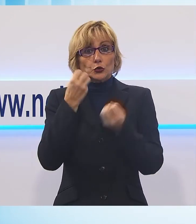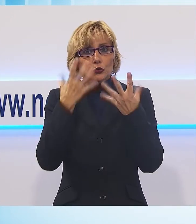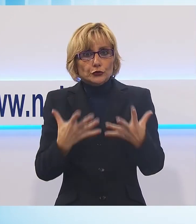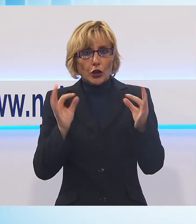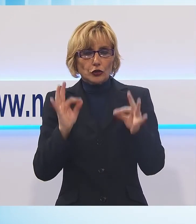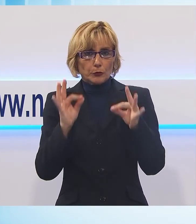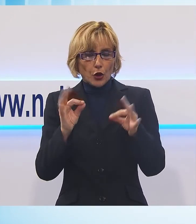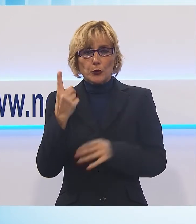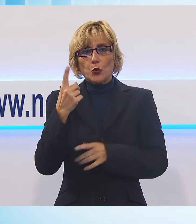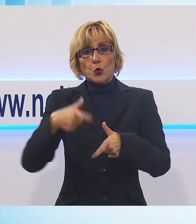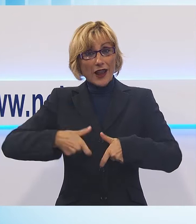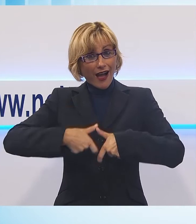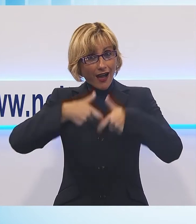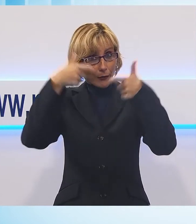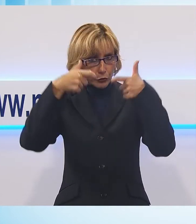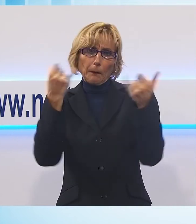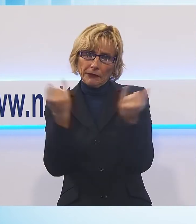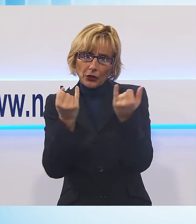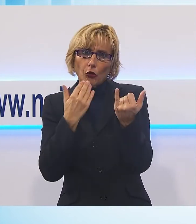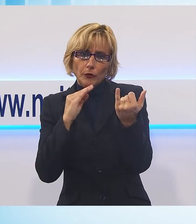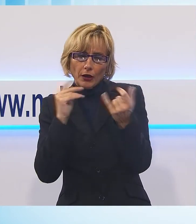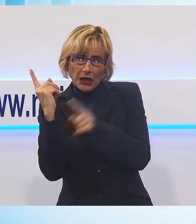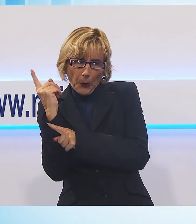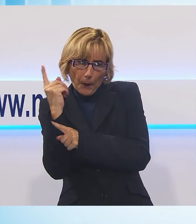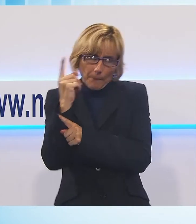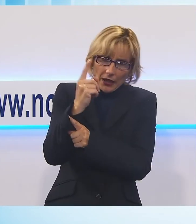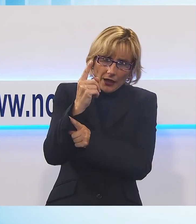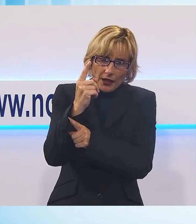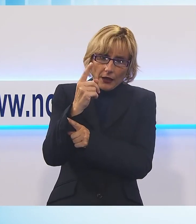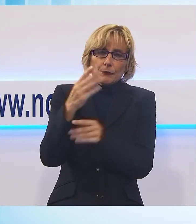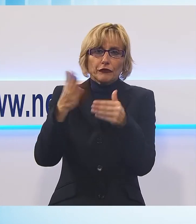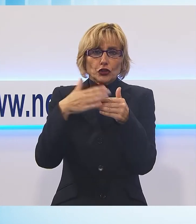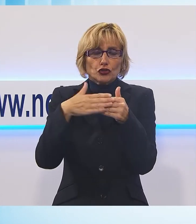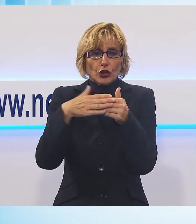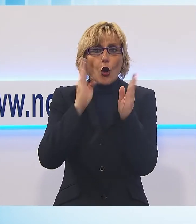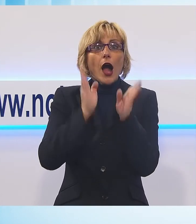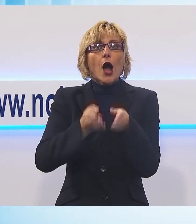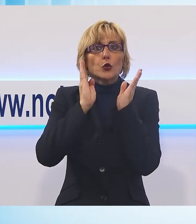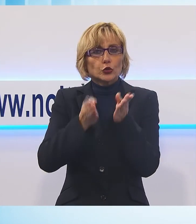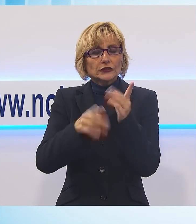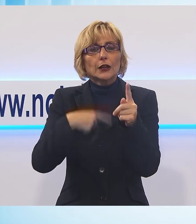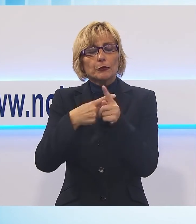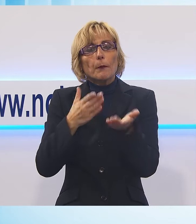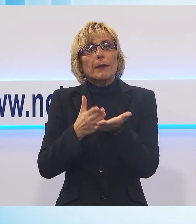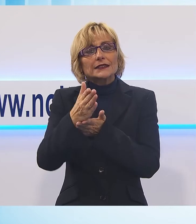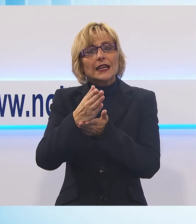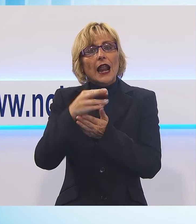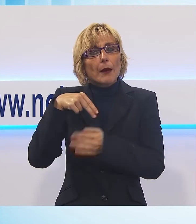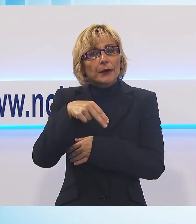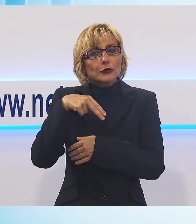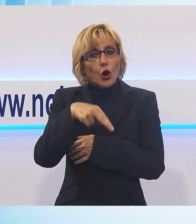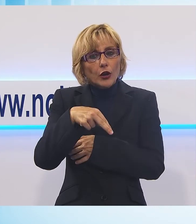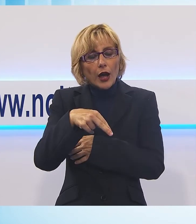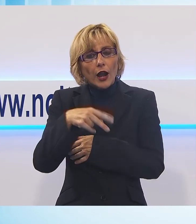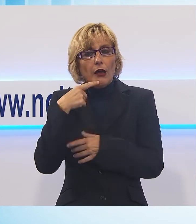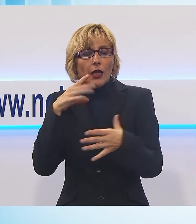un albero per fortuna dei più piccoli si è inclinato paurosamente sul pilone accanto all'autostrada e alla passerella pedonale e si è congiunto con l'abbondante